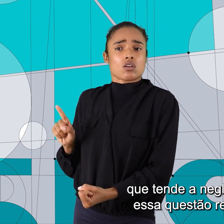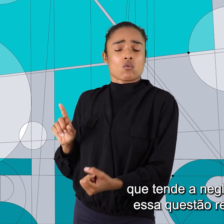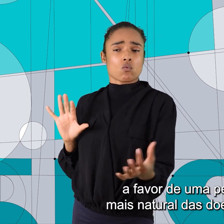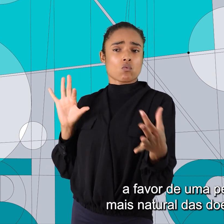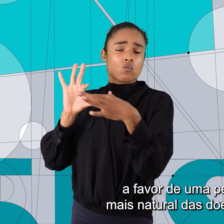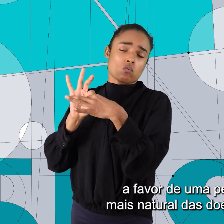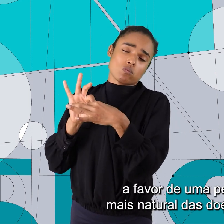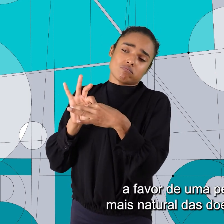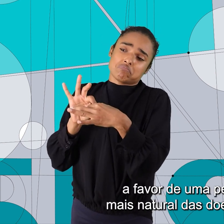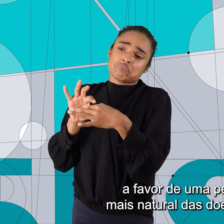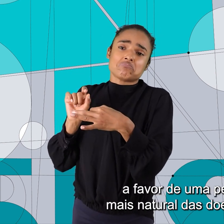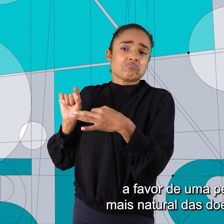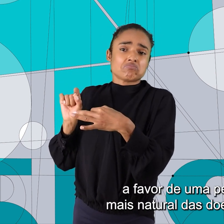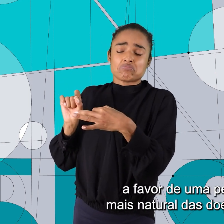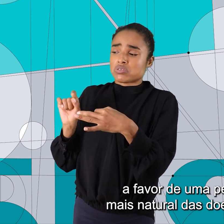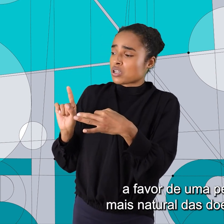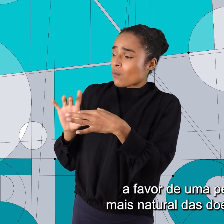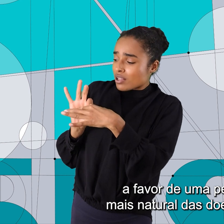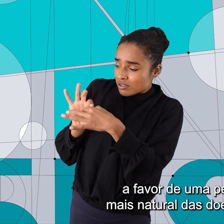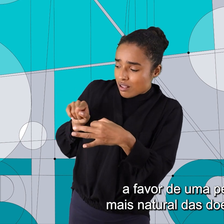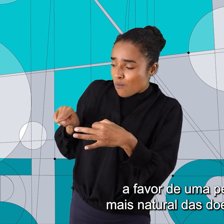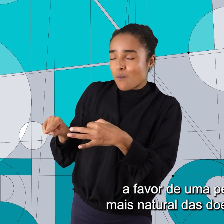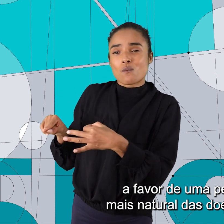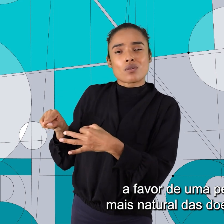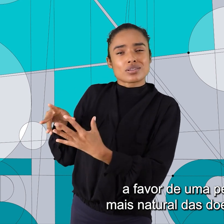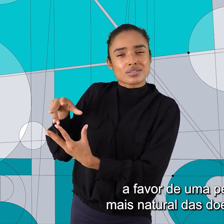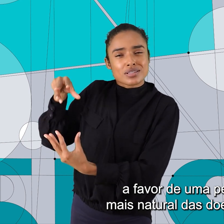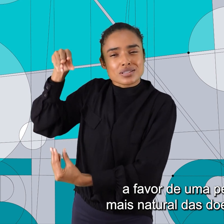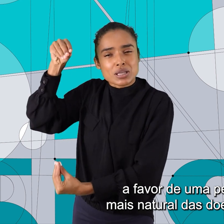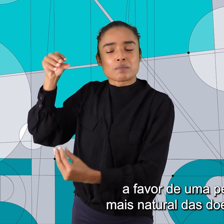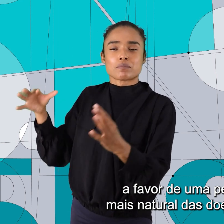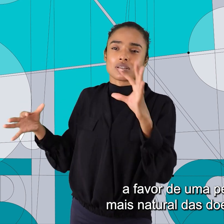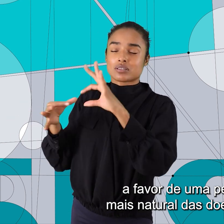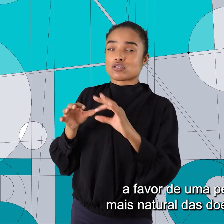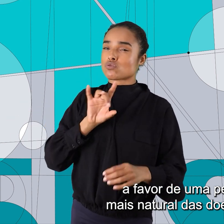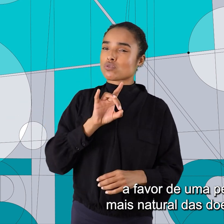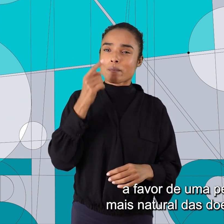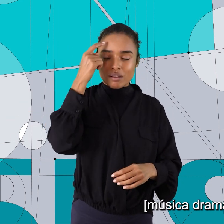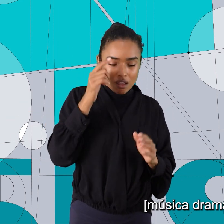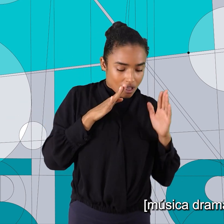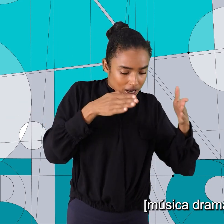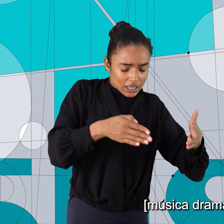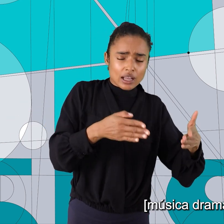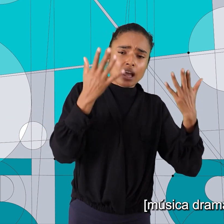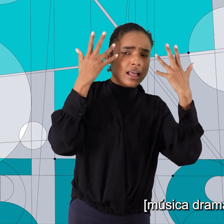religiosa a favor de uma percepção mais natural das doenças, etc.